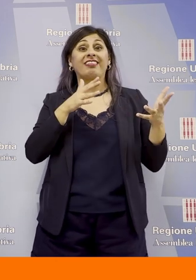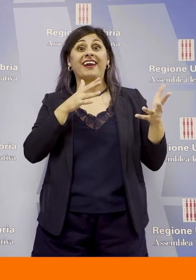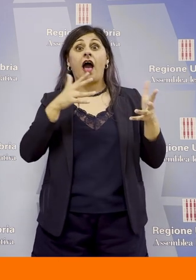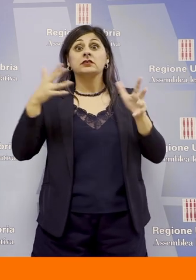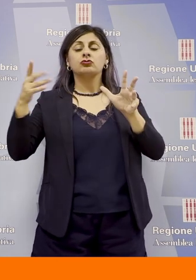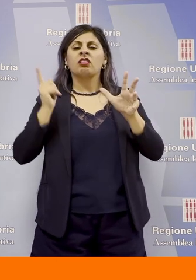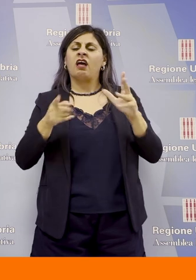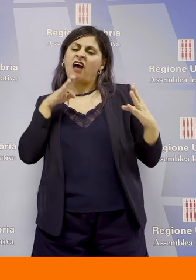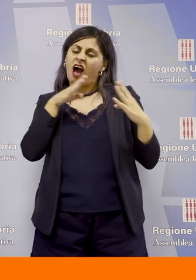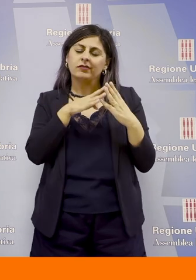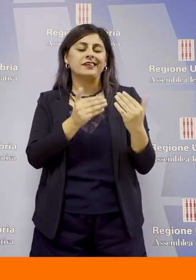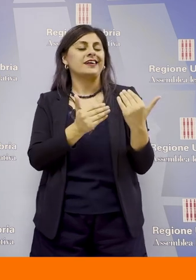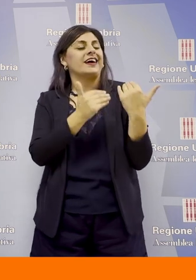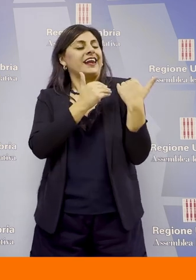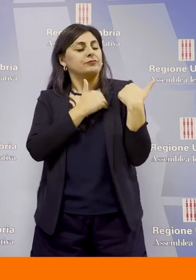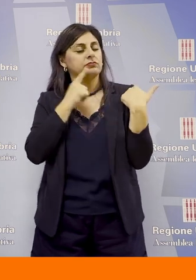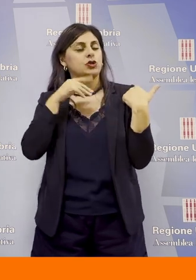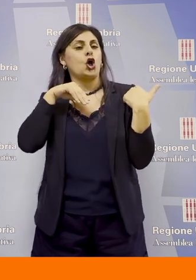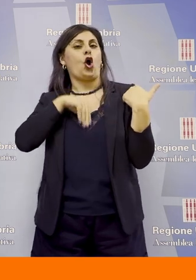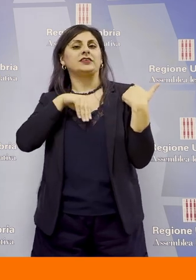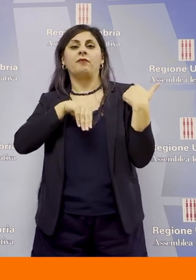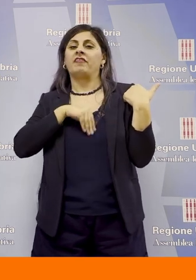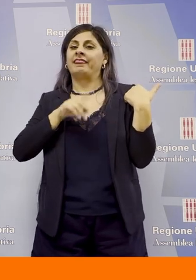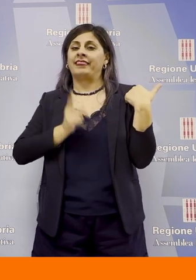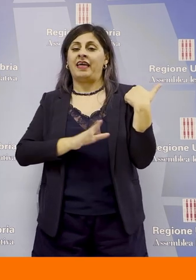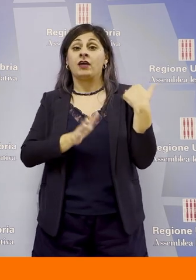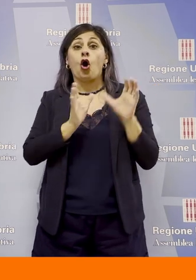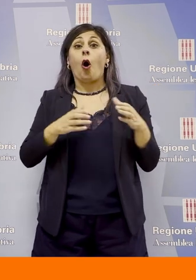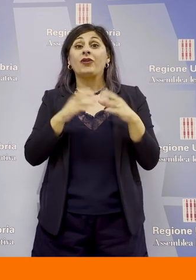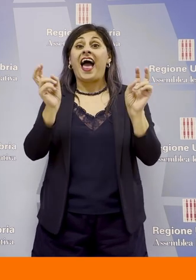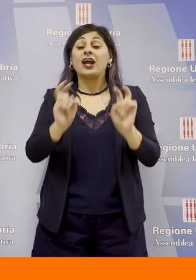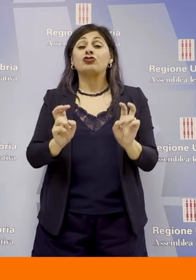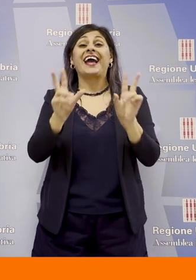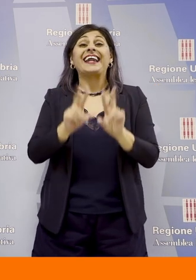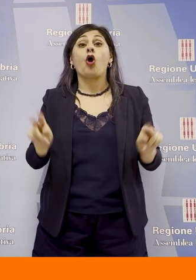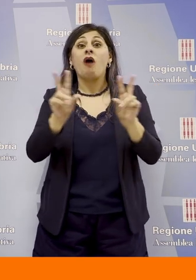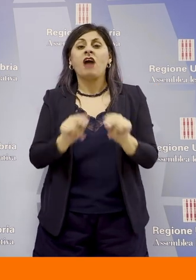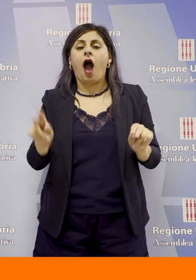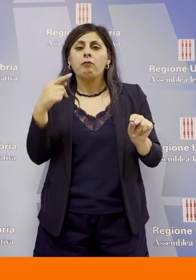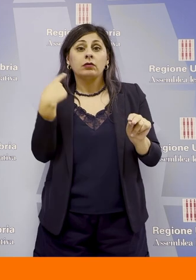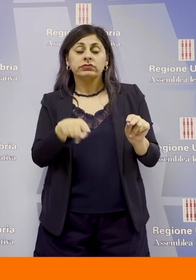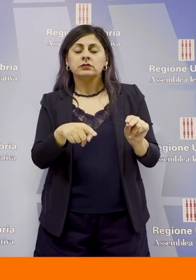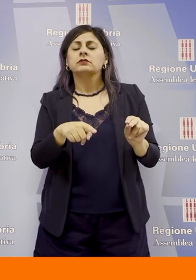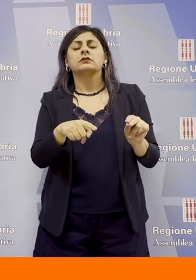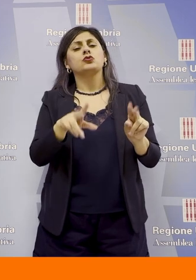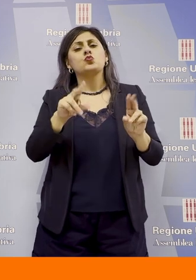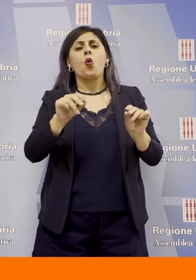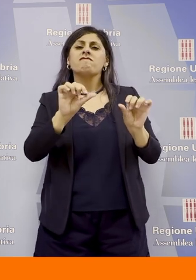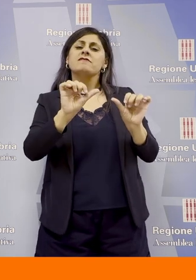affrontato con responsabilità e consapevolezza. Le comunità energetiche rinnovabili rappresentano una nuova forma di produzione